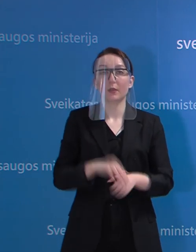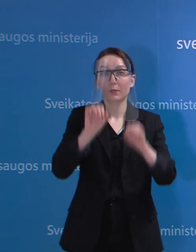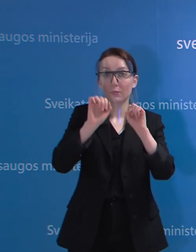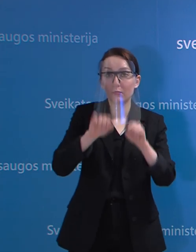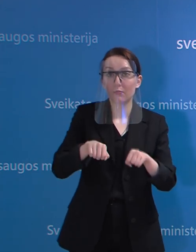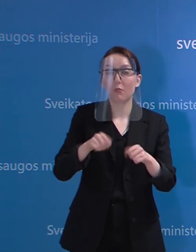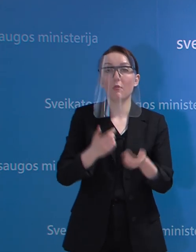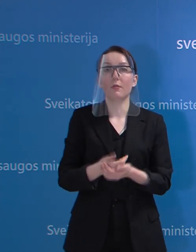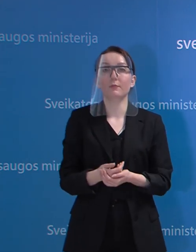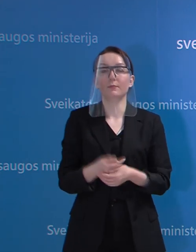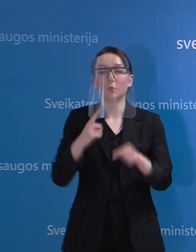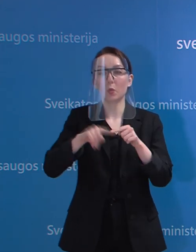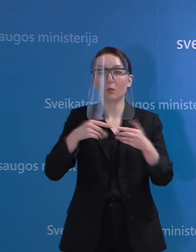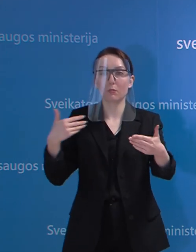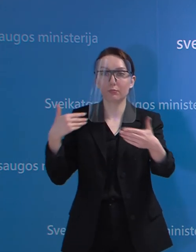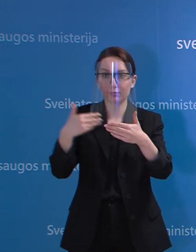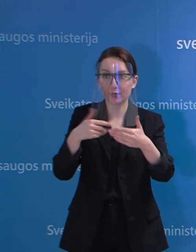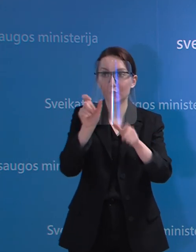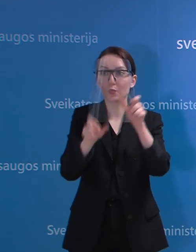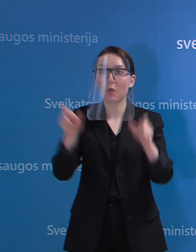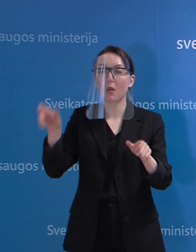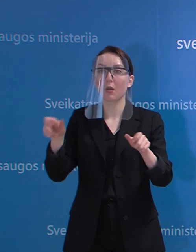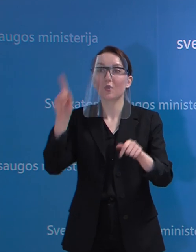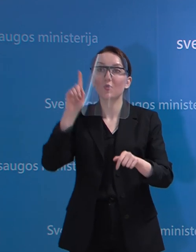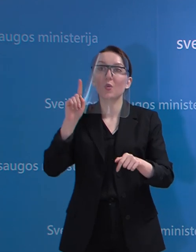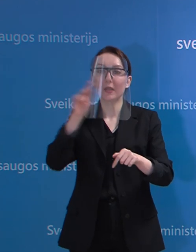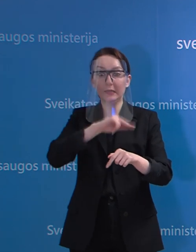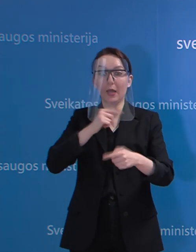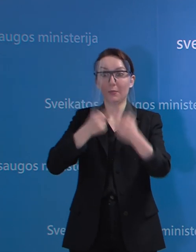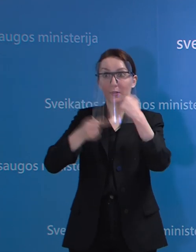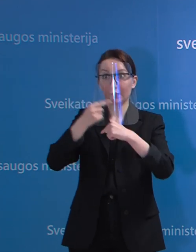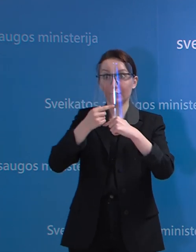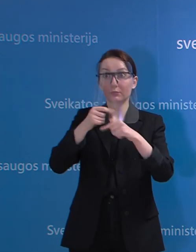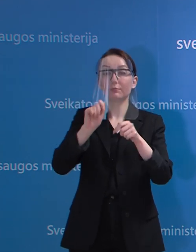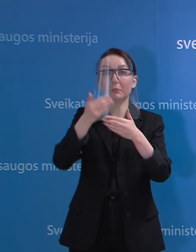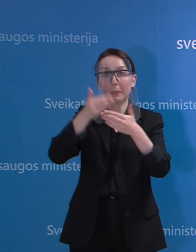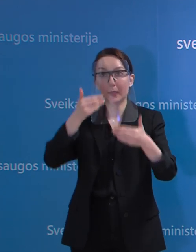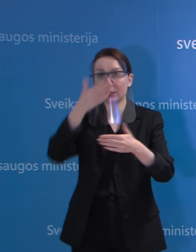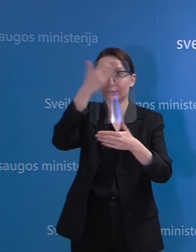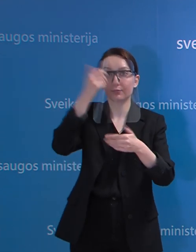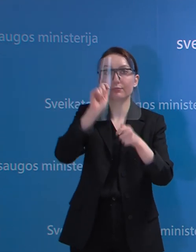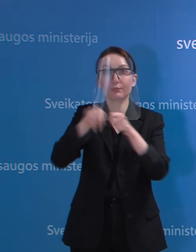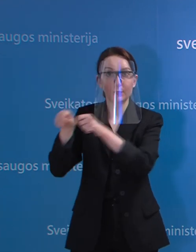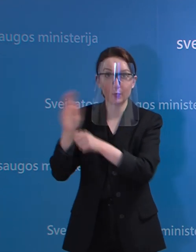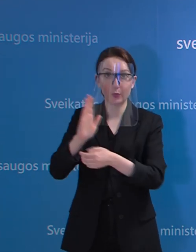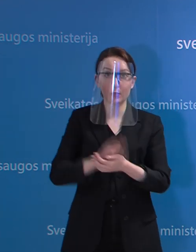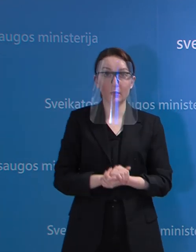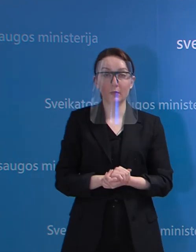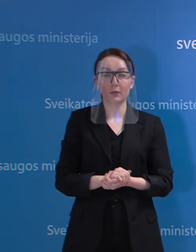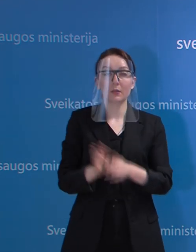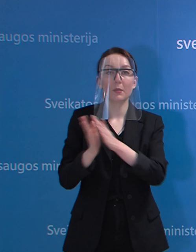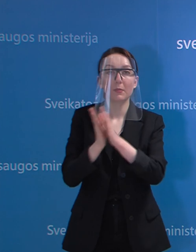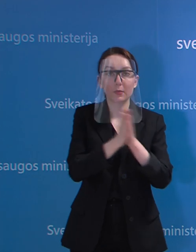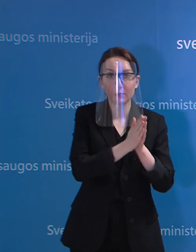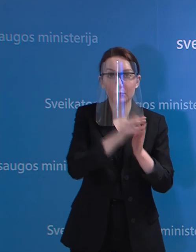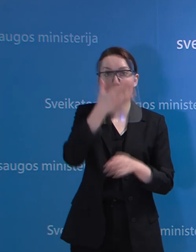galima artimiausių metų tirti ir bus tie žmonės, kurie norės grįžti. Dar vienas dalykas, ko reikėtų nepamiršti, tai kad